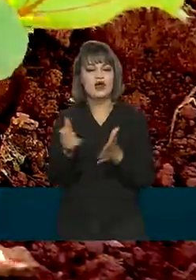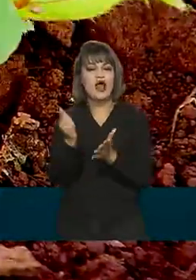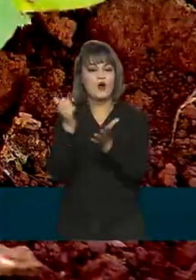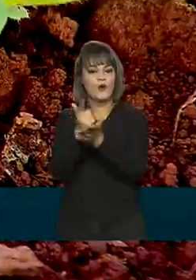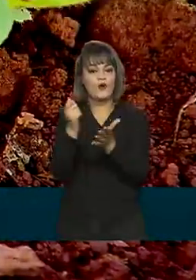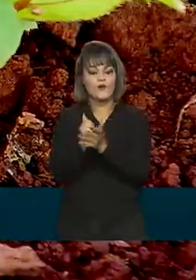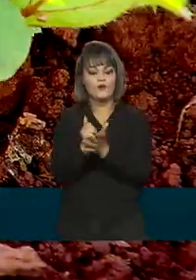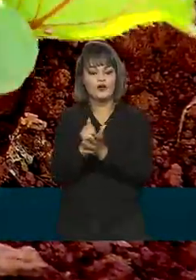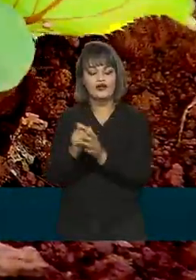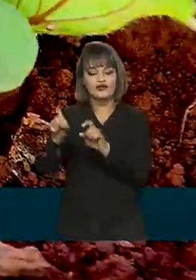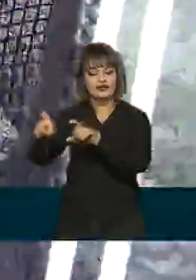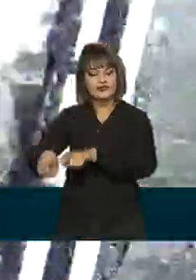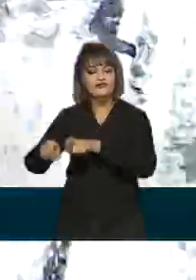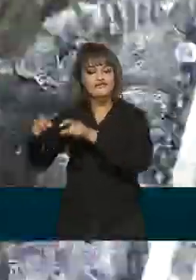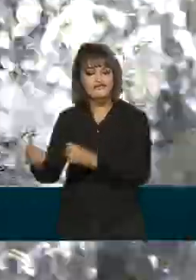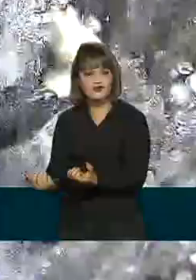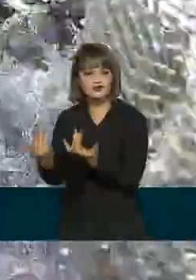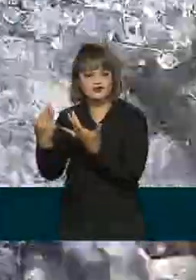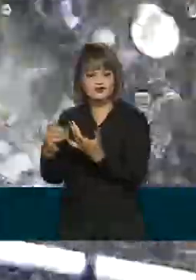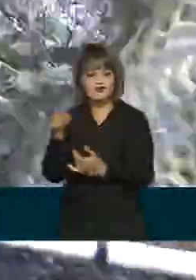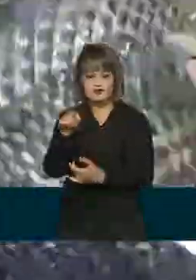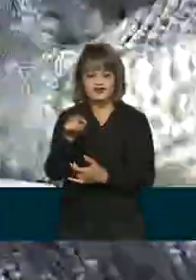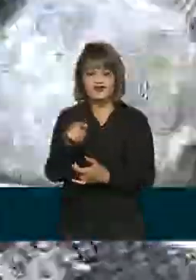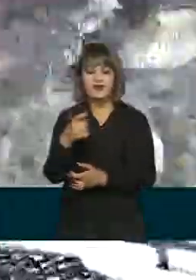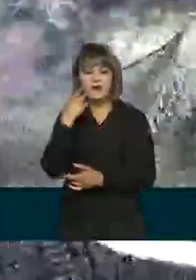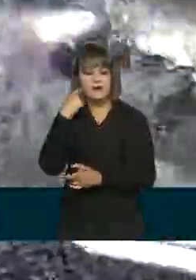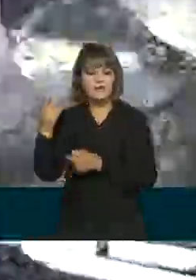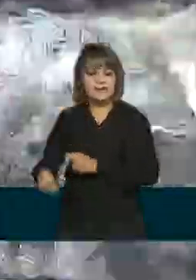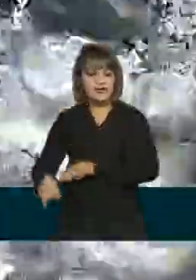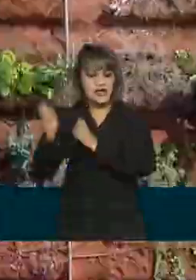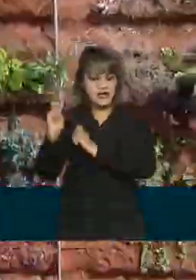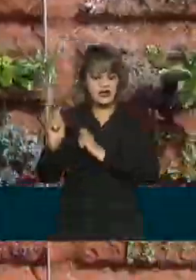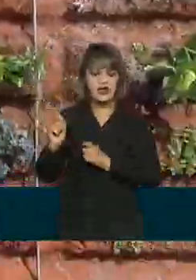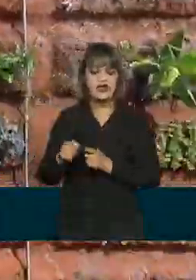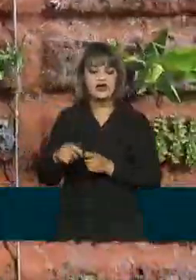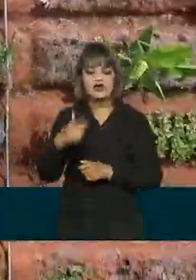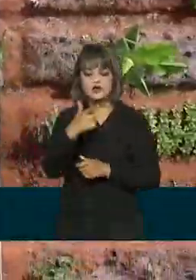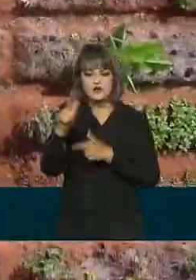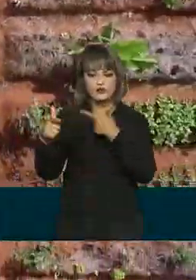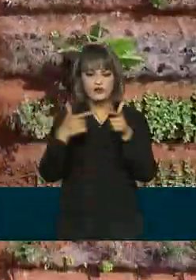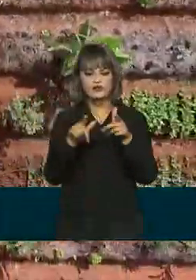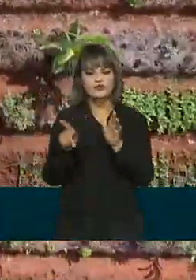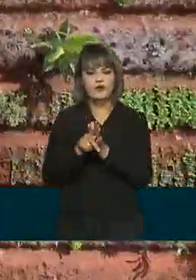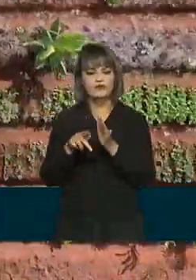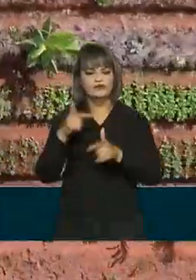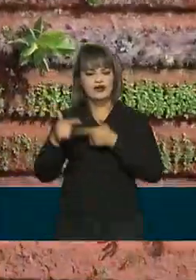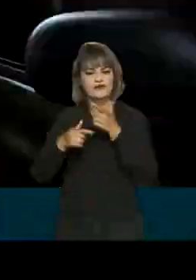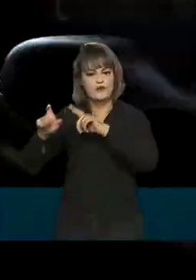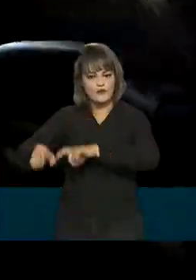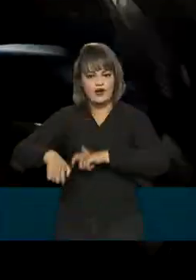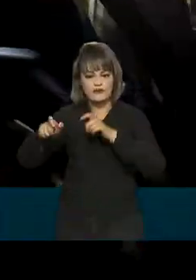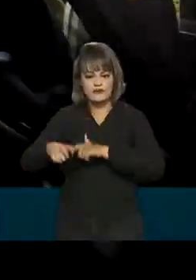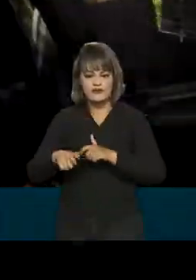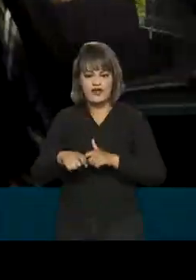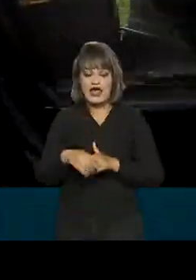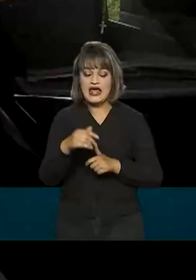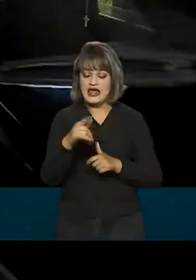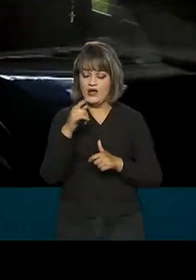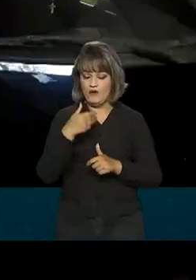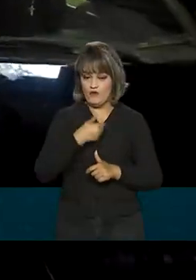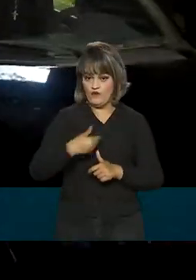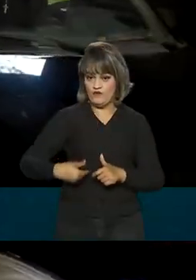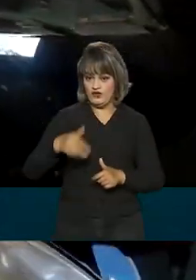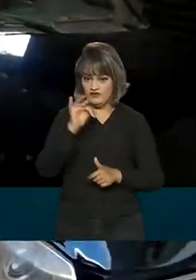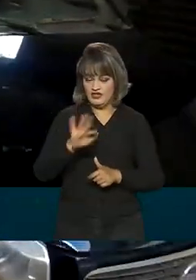produzidos pela agricultura familiar, pescadores artesanais e cooperativas rurais. Os alimentos serão comprados pelo